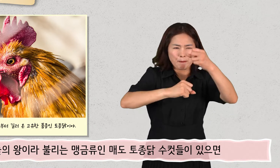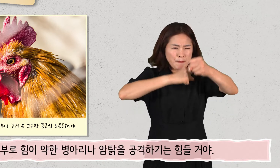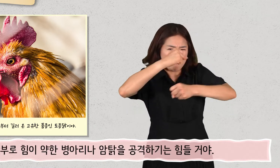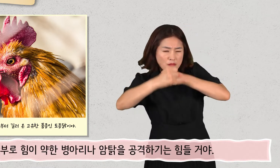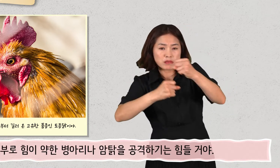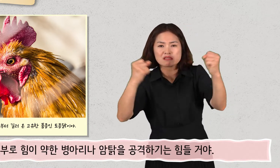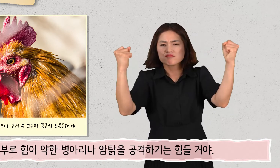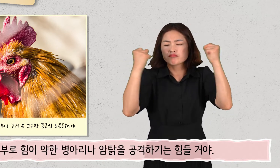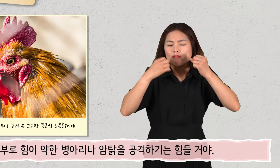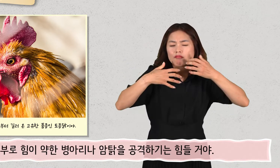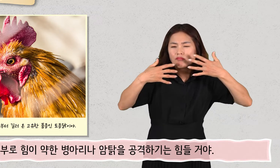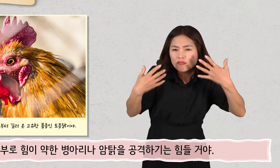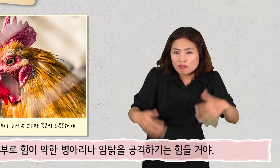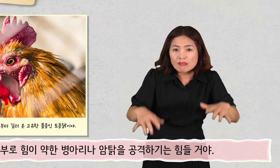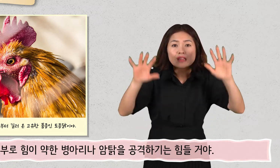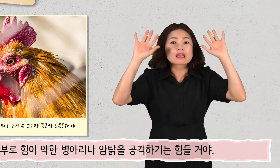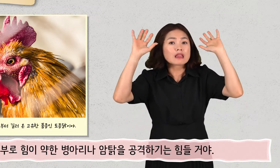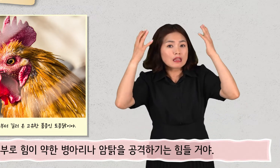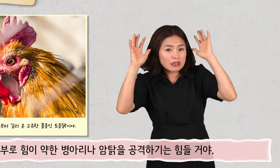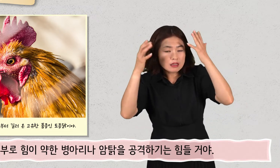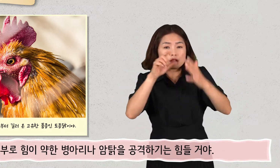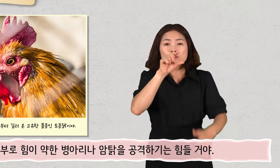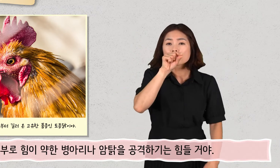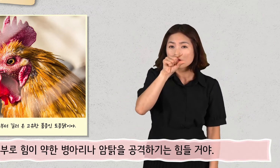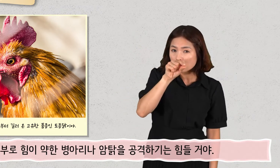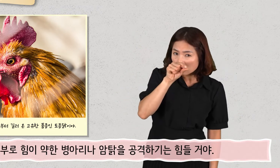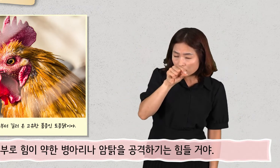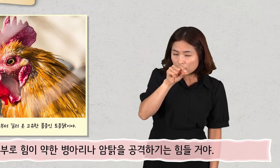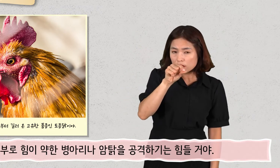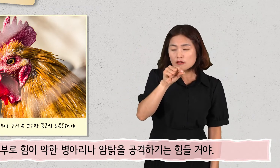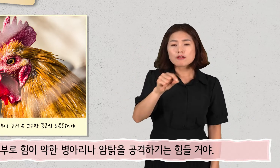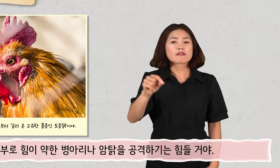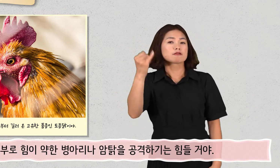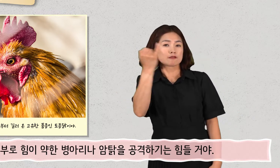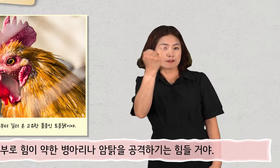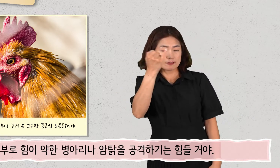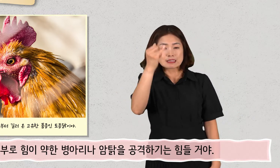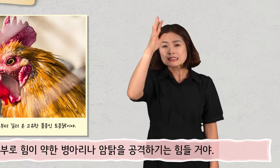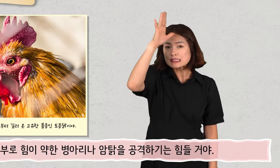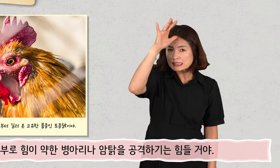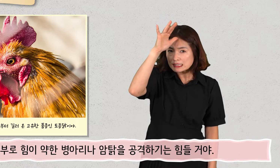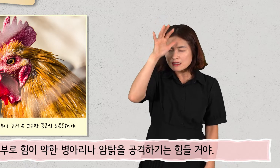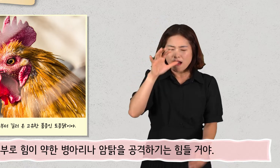함부로 힘이 약한 병아리나 암탈액을 공격하기는 힘들 거야.